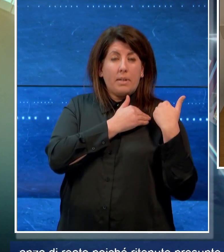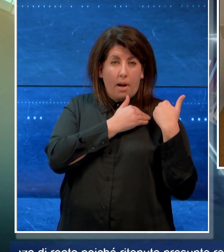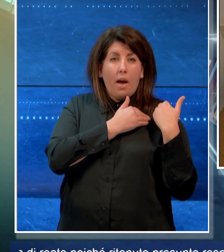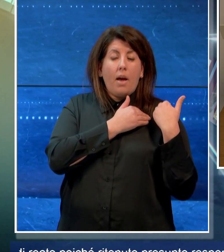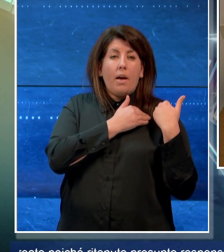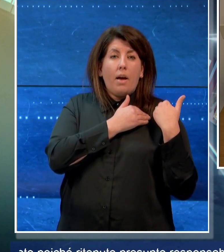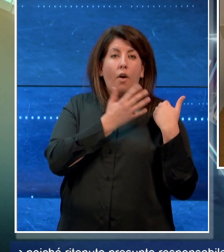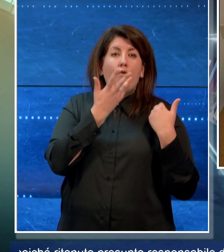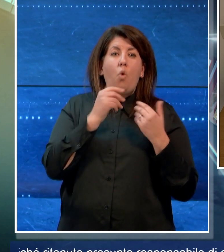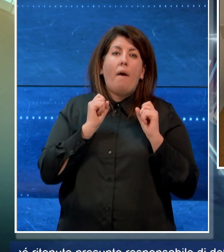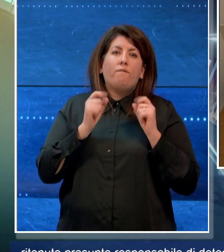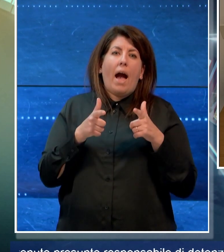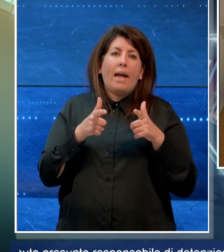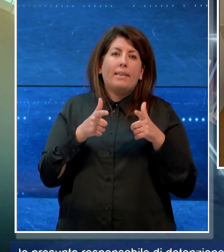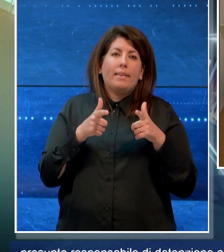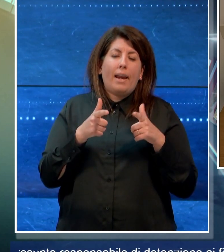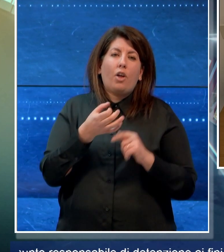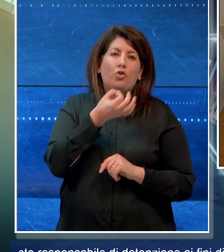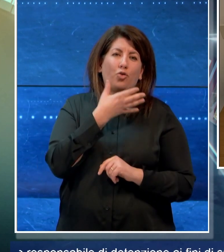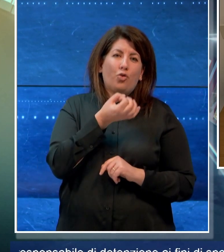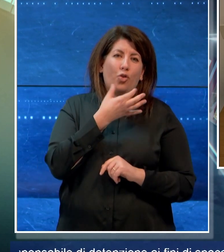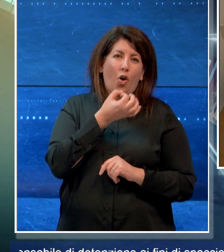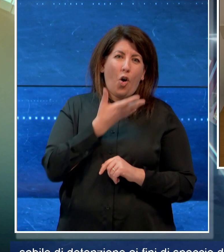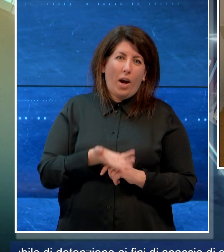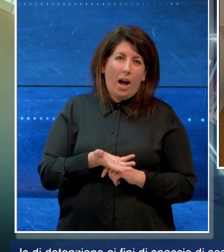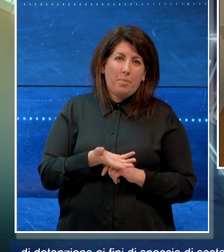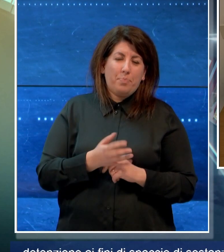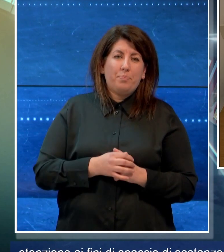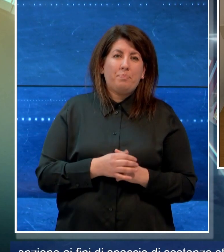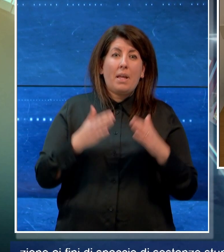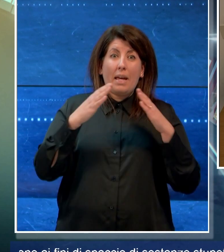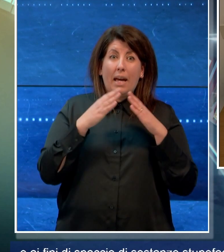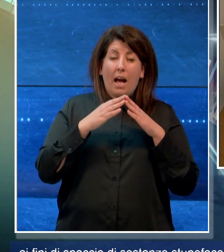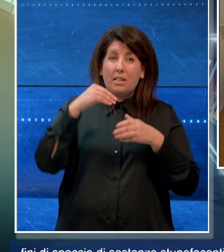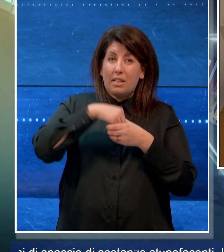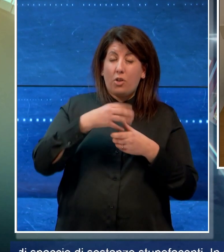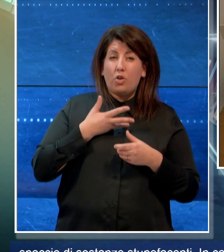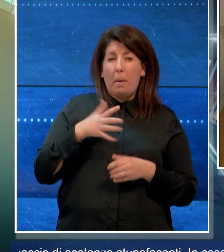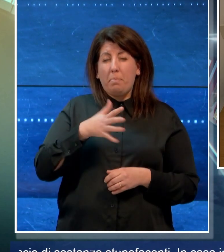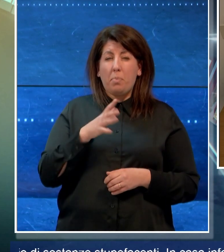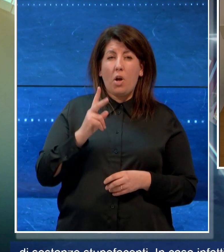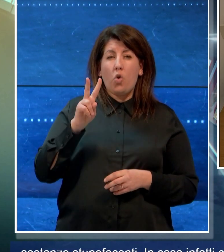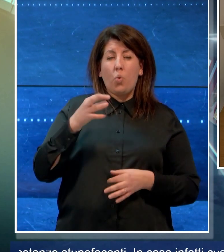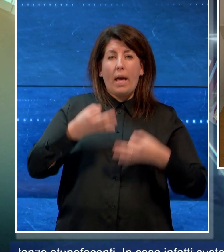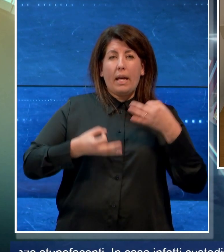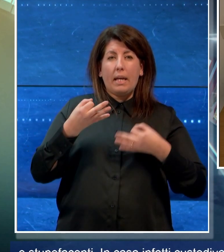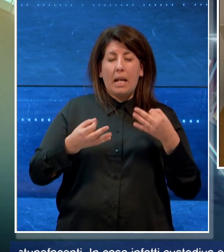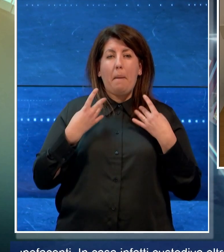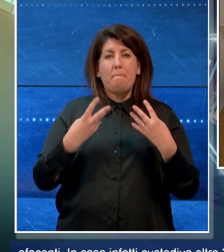di spaccio di sostanze stupefacenti. In casa custodiva oltre due chili di marijuana,